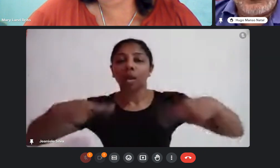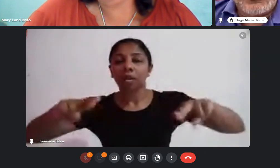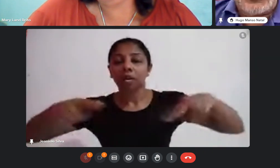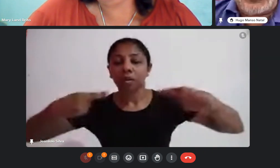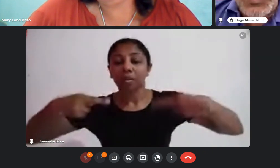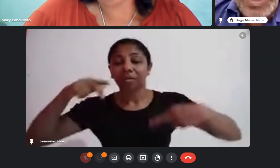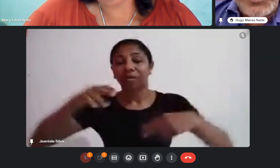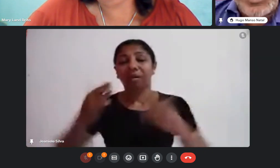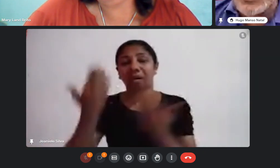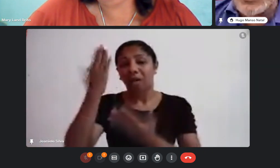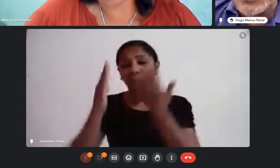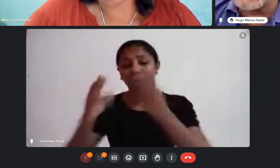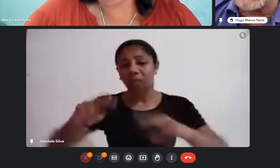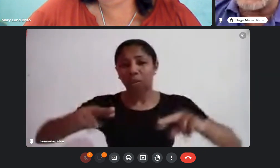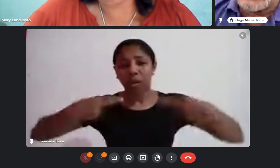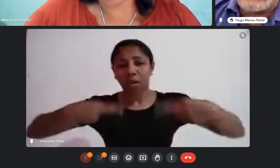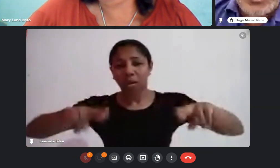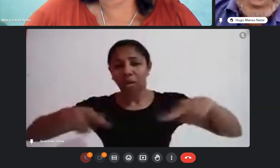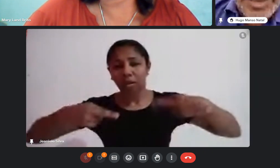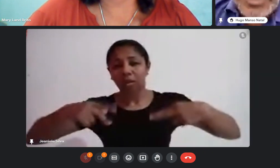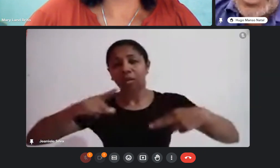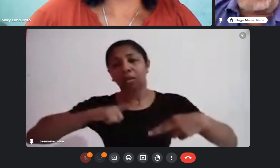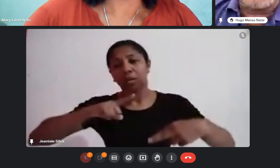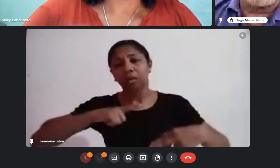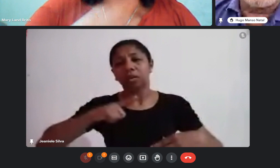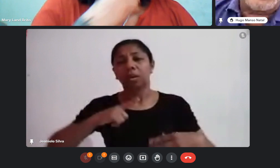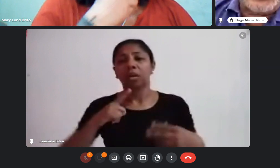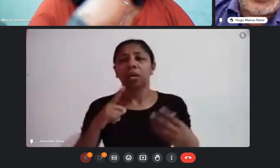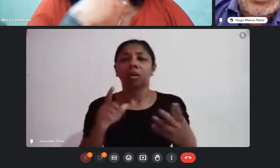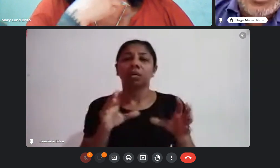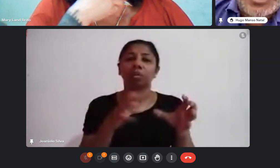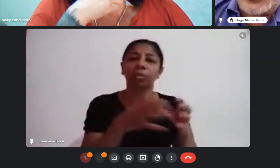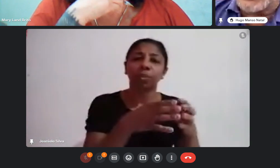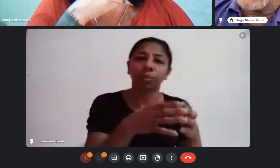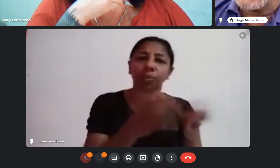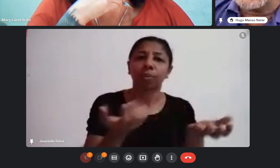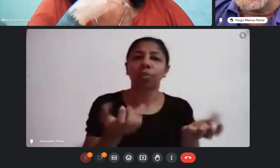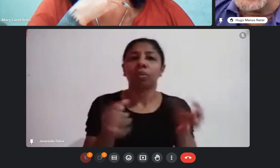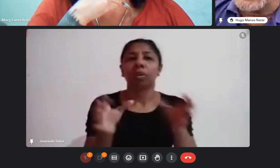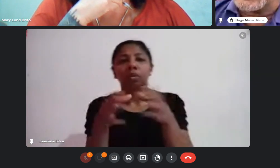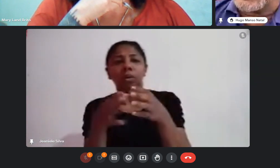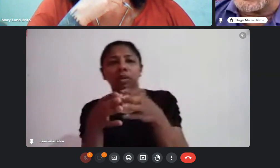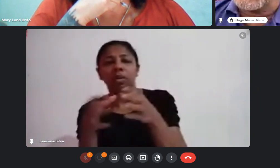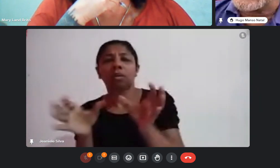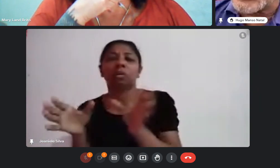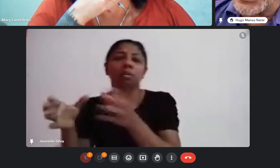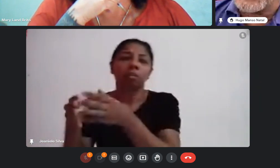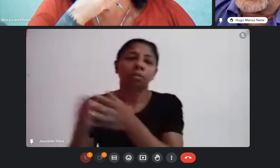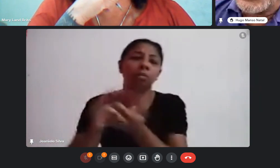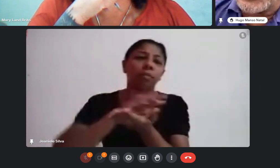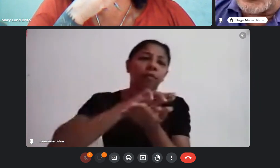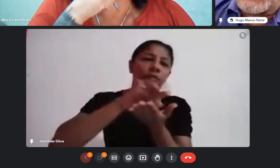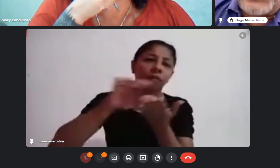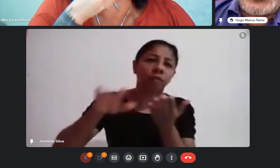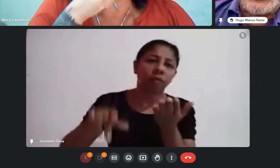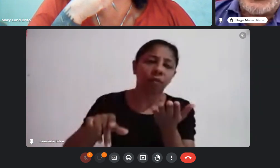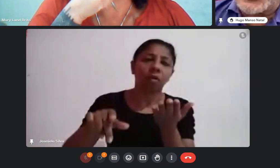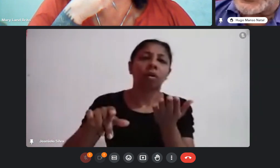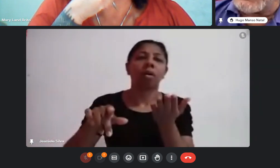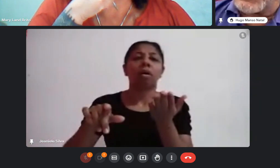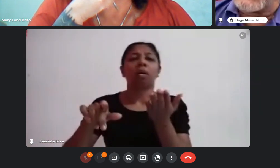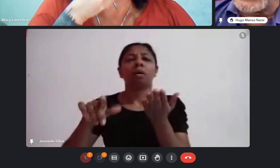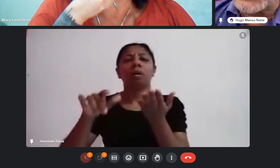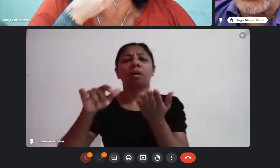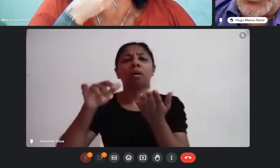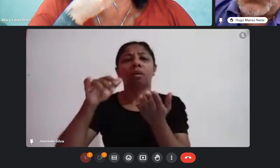Redinha que tem o Gama que aqui falou que tem a Banda do Siri que tem os Cão que tem